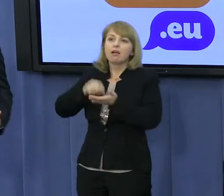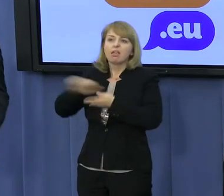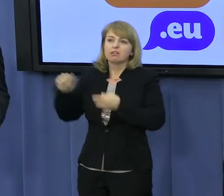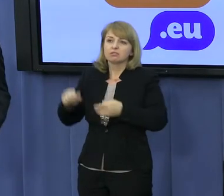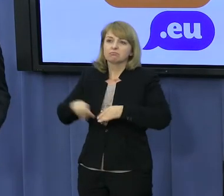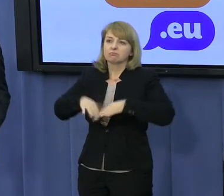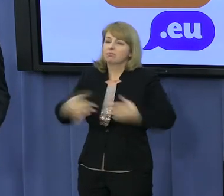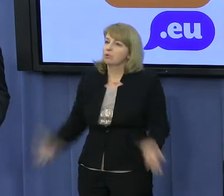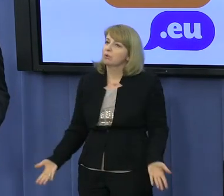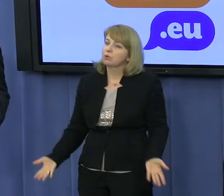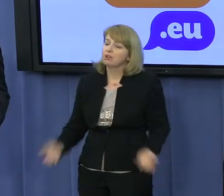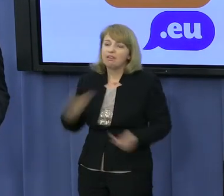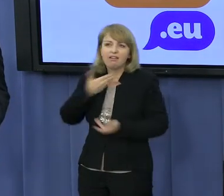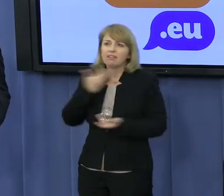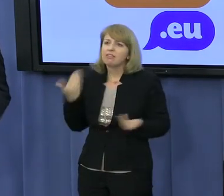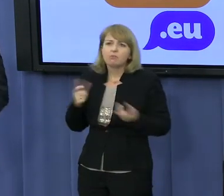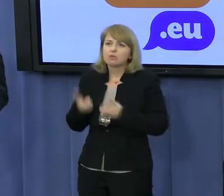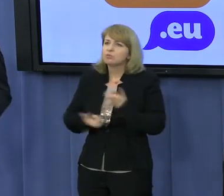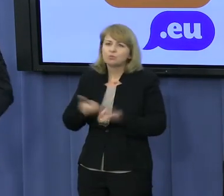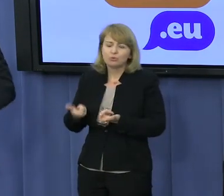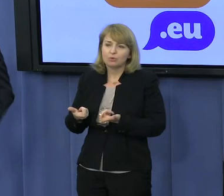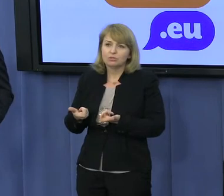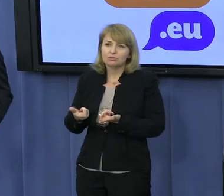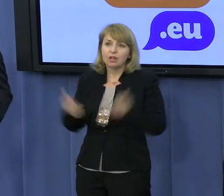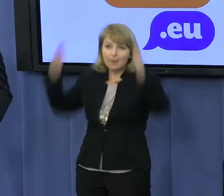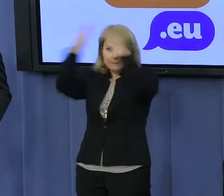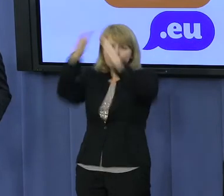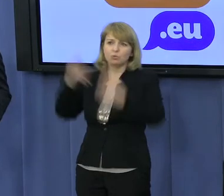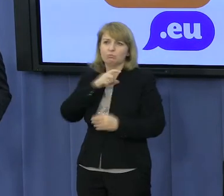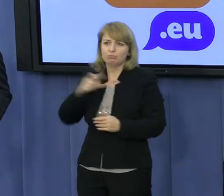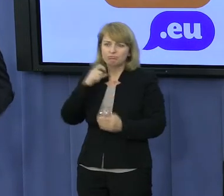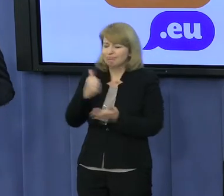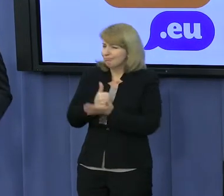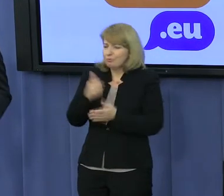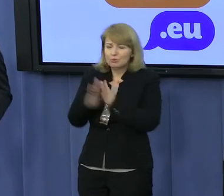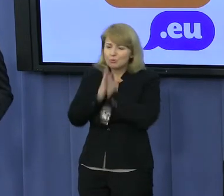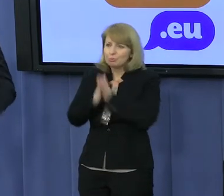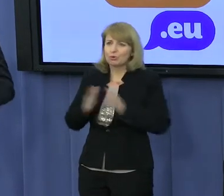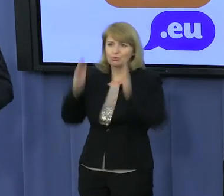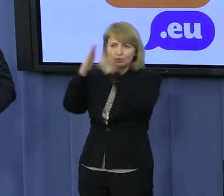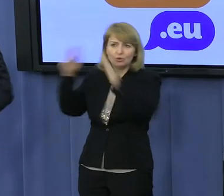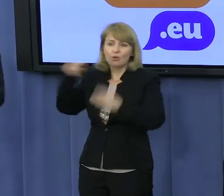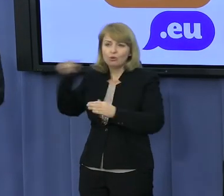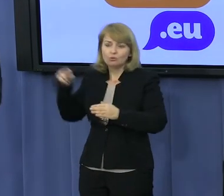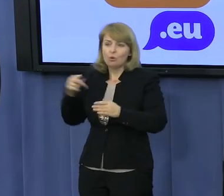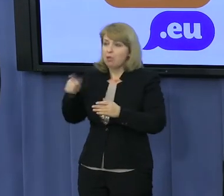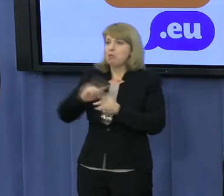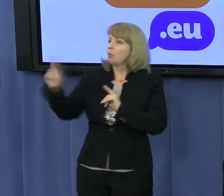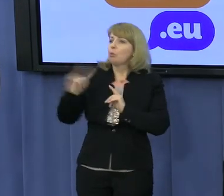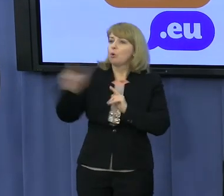bezradność Kościoła. Okazuje się, że biskupi i księża nie mogą poprosić ludzi w Kościele, żeby nie chodzili do